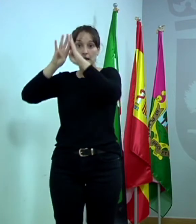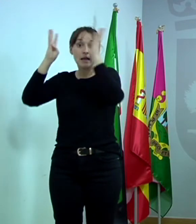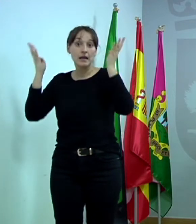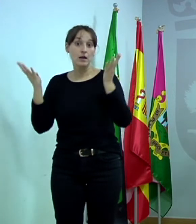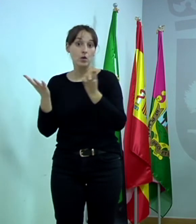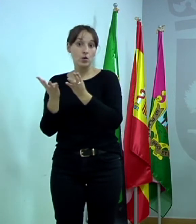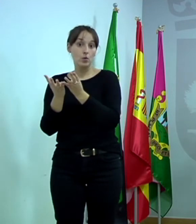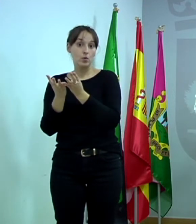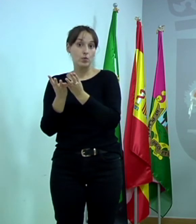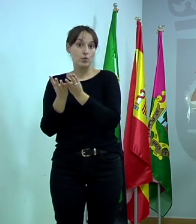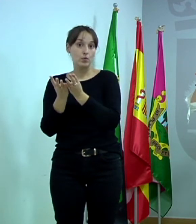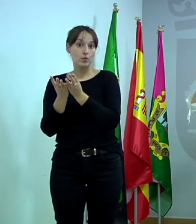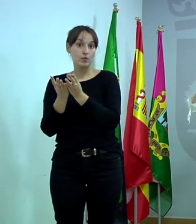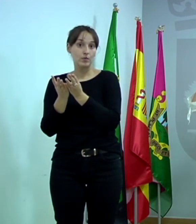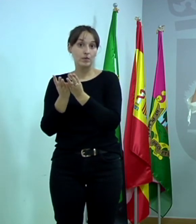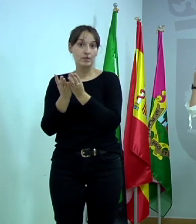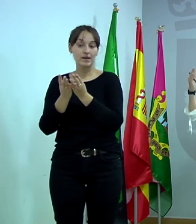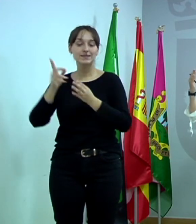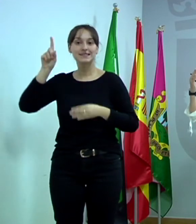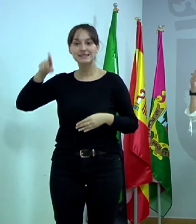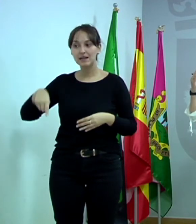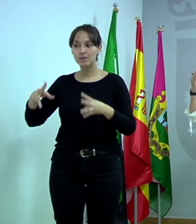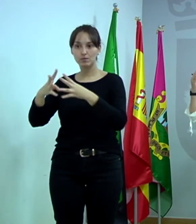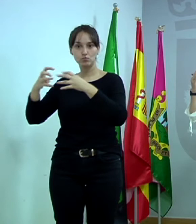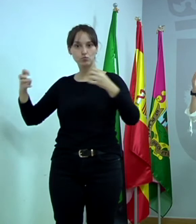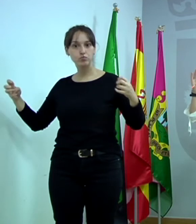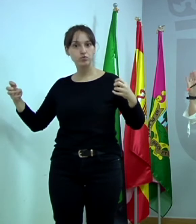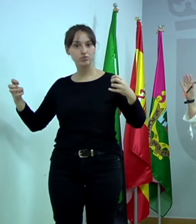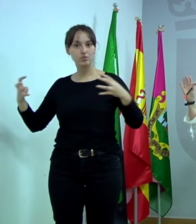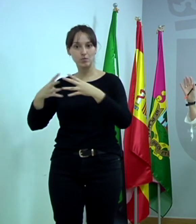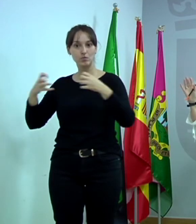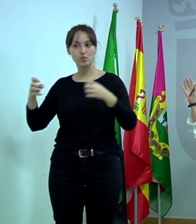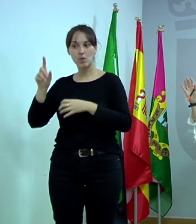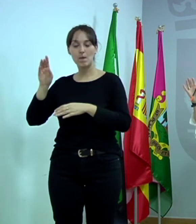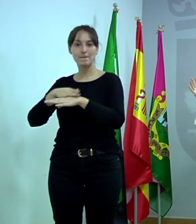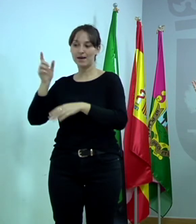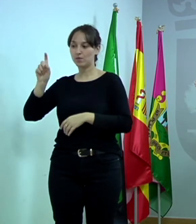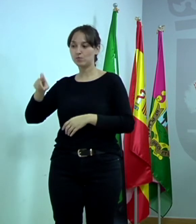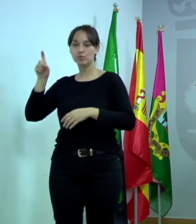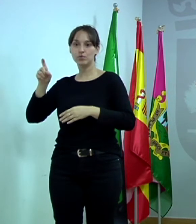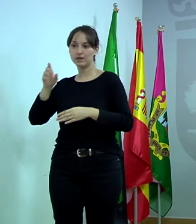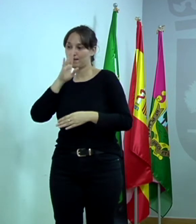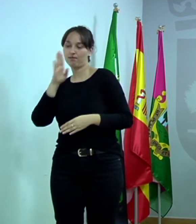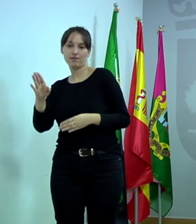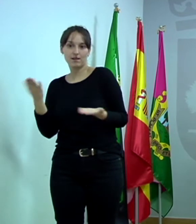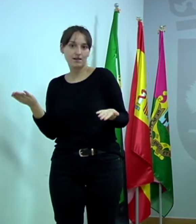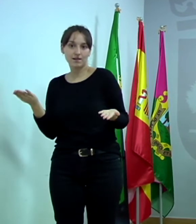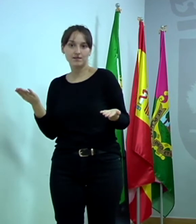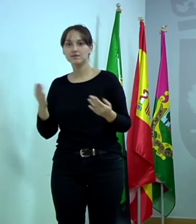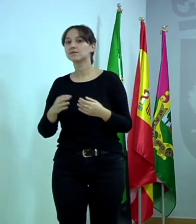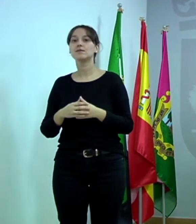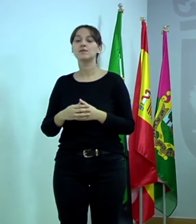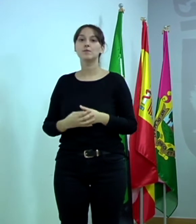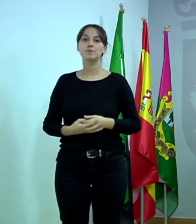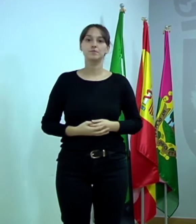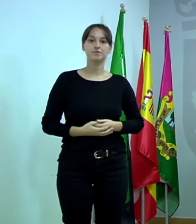página web, va a venir esa dirección del Moodle, ¿vale?, que te puedes meter y vas a ver de qué va el Moodle, ¿no? Pero el que